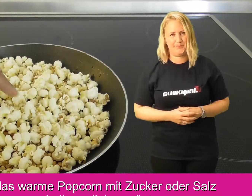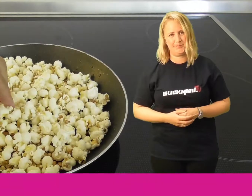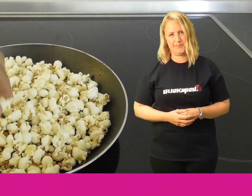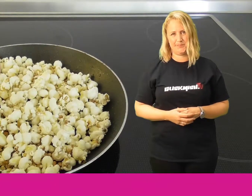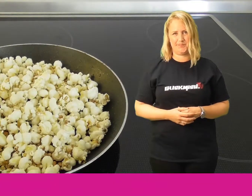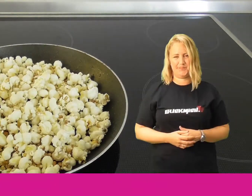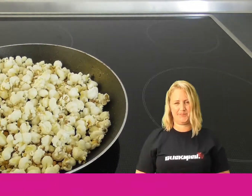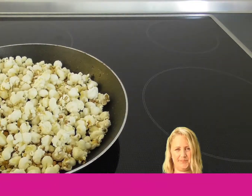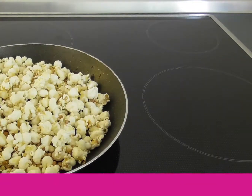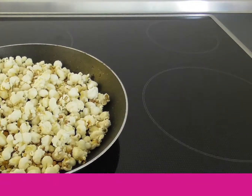Schuss.